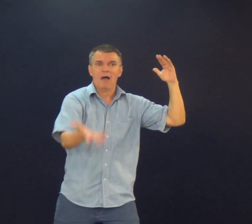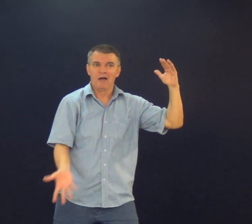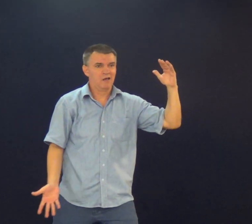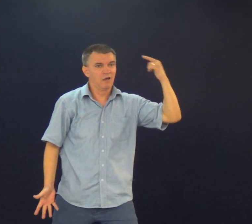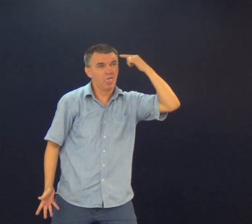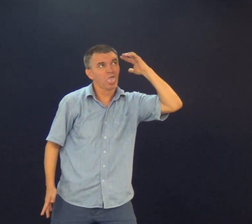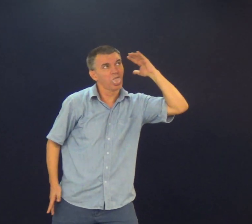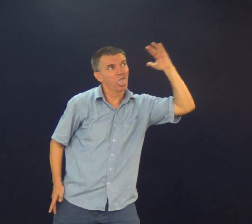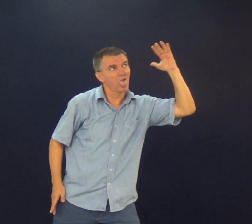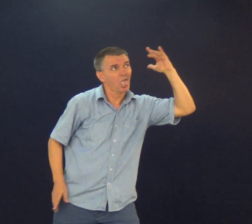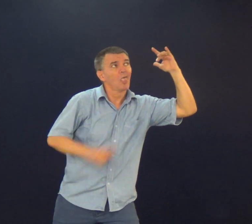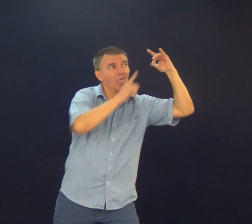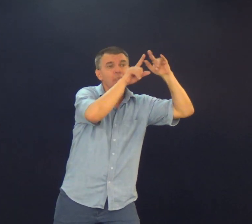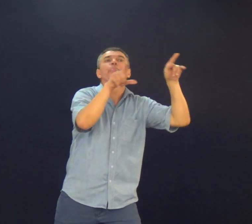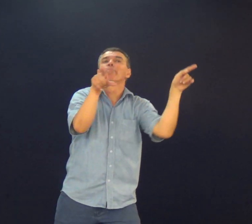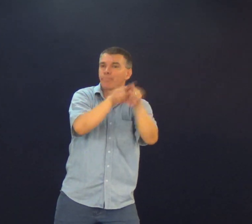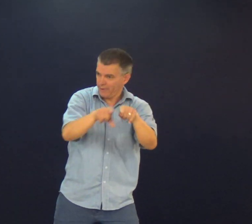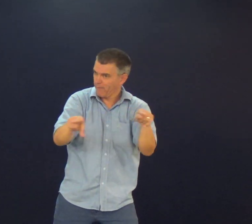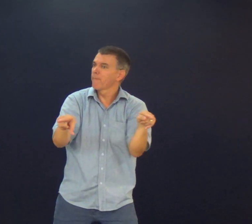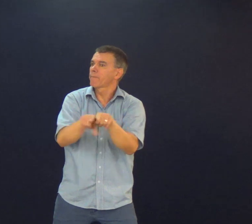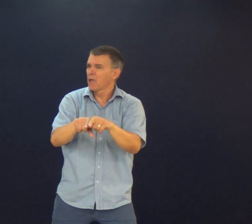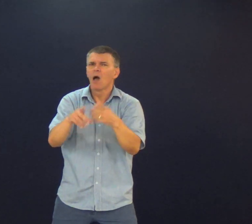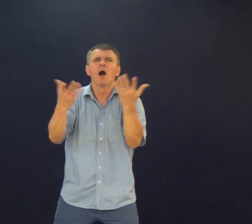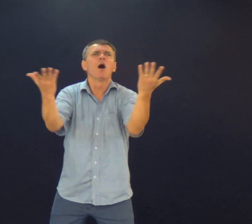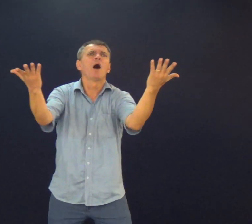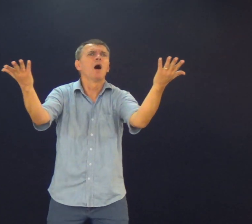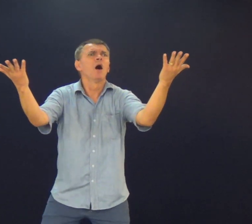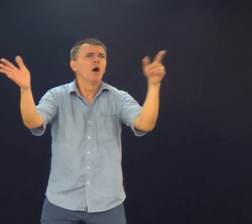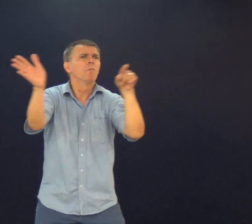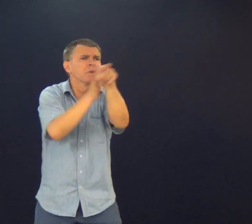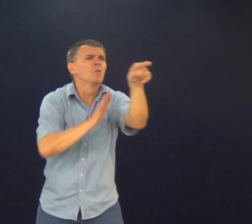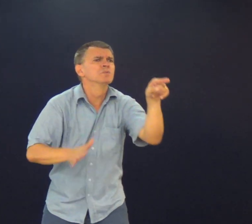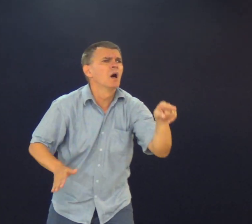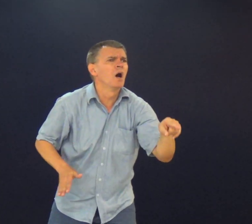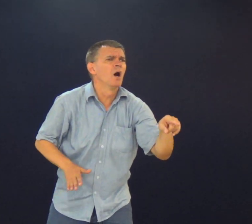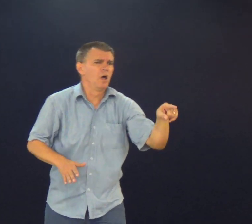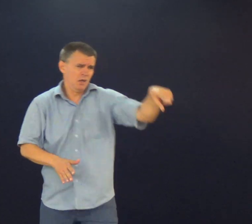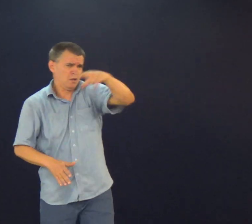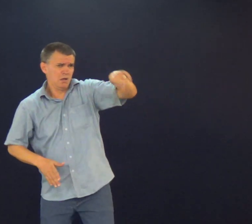Se você sabe que você Não está agradando a Deus E faz isso e aquilo